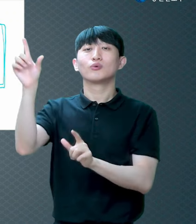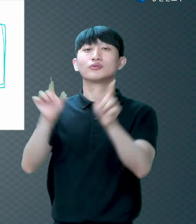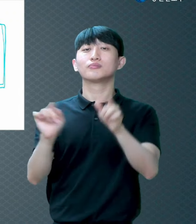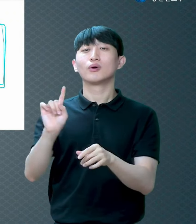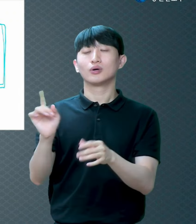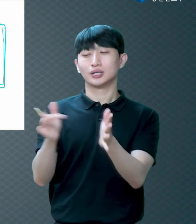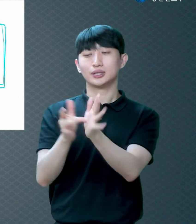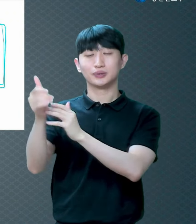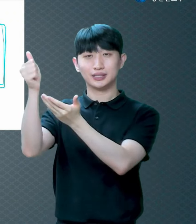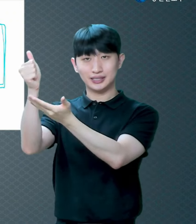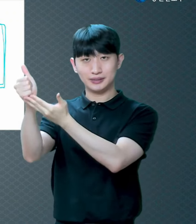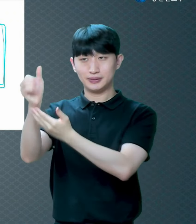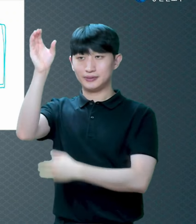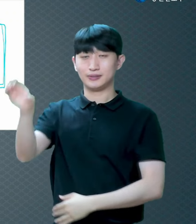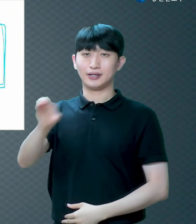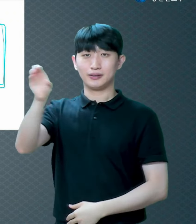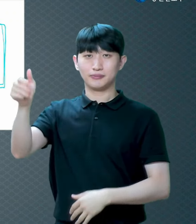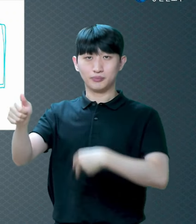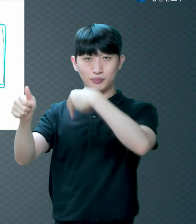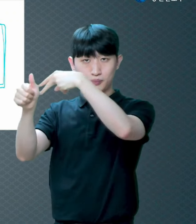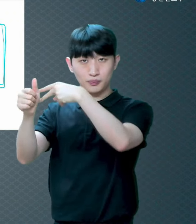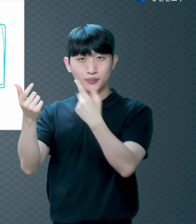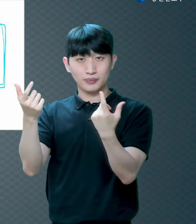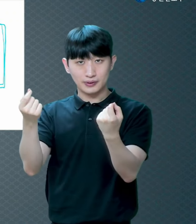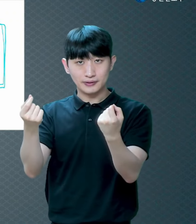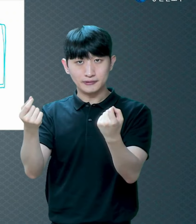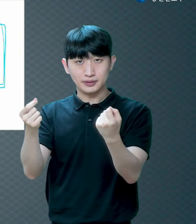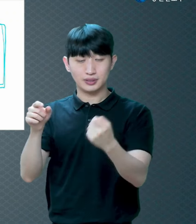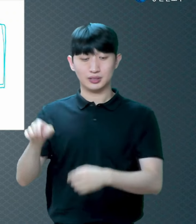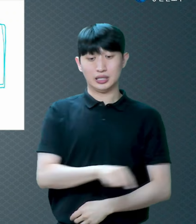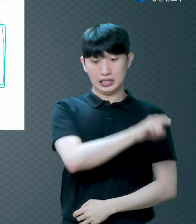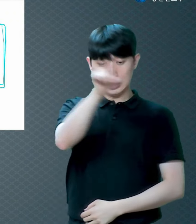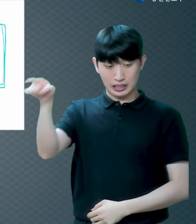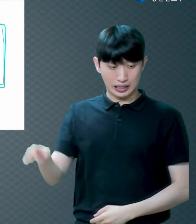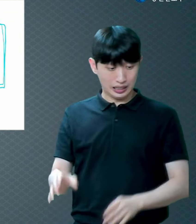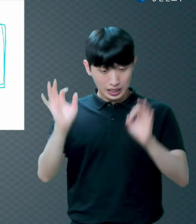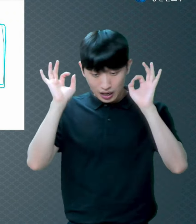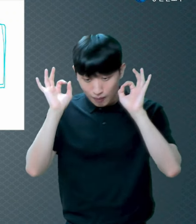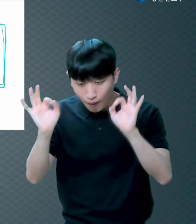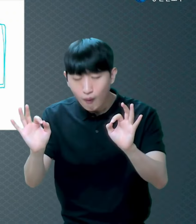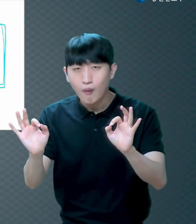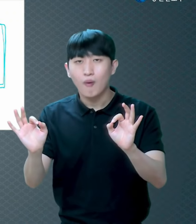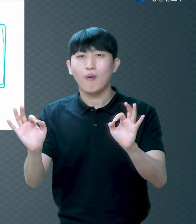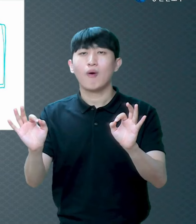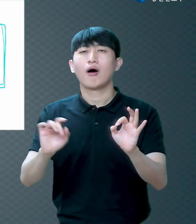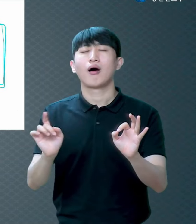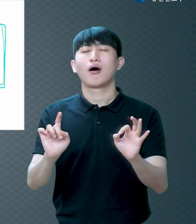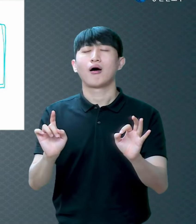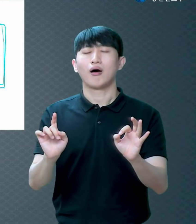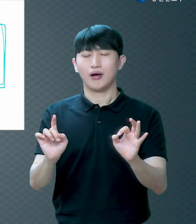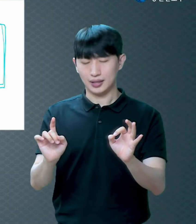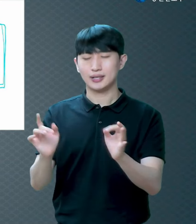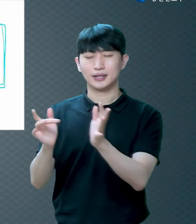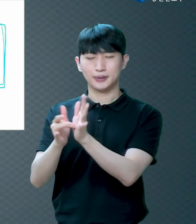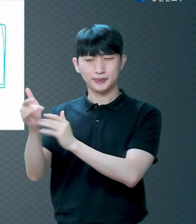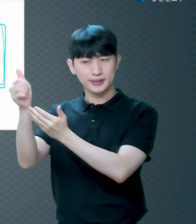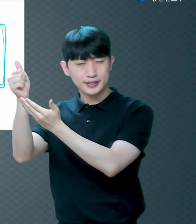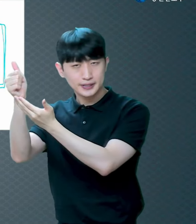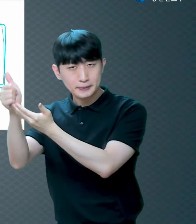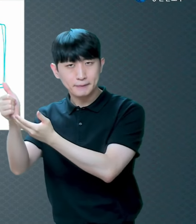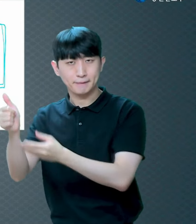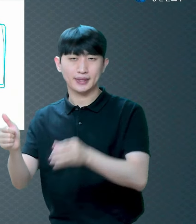십자가 우리가 믿어야 되는 게 뭐예요 예수님과